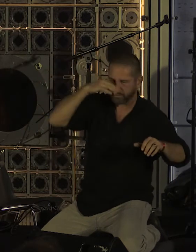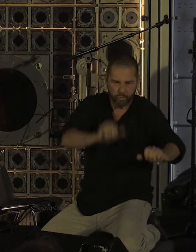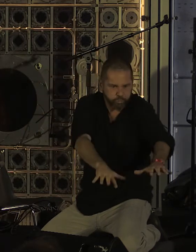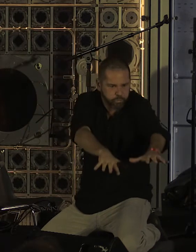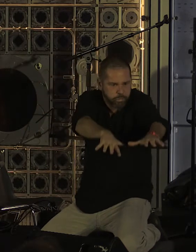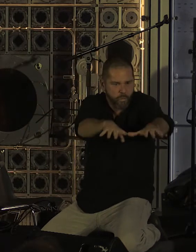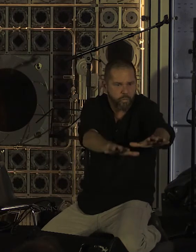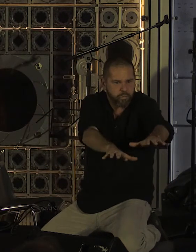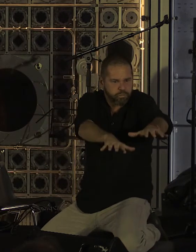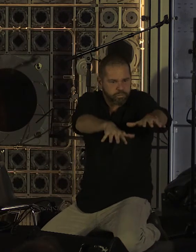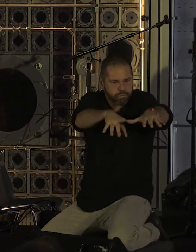Sur sa réflexion